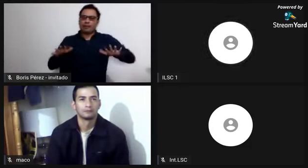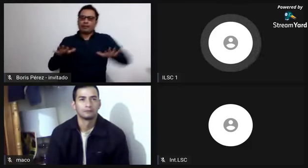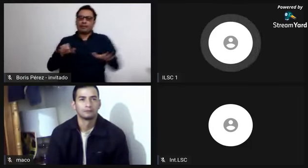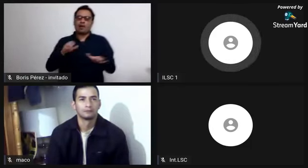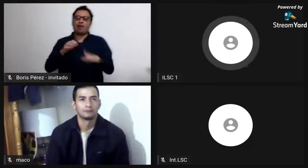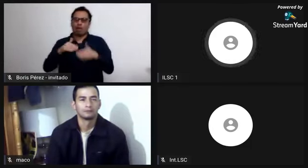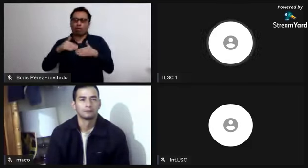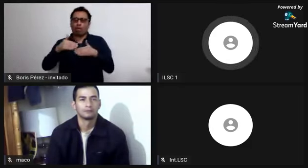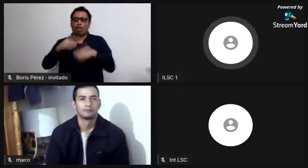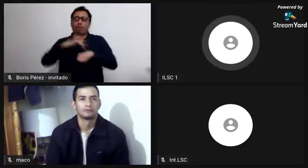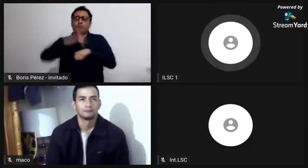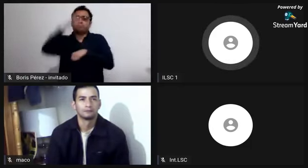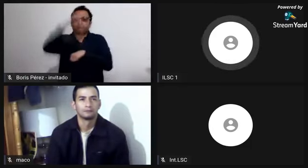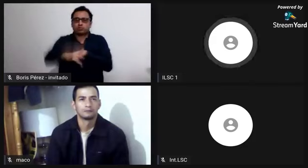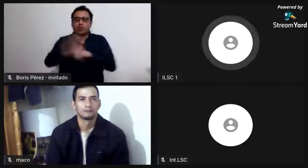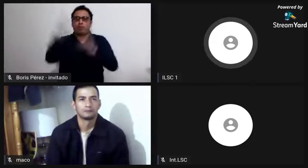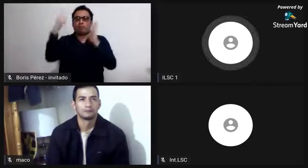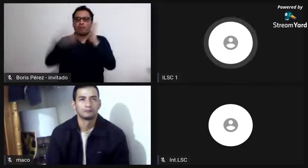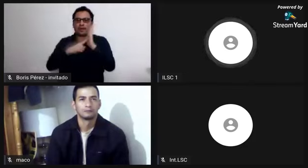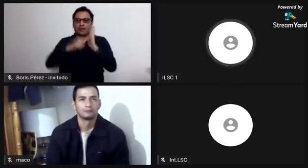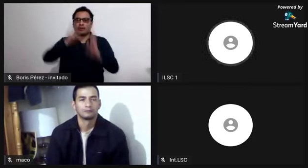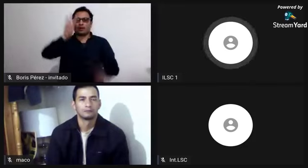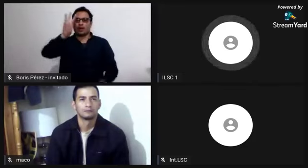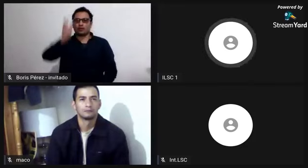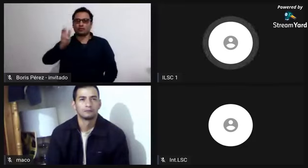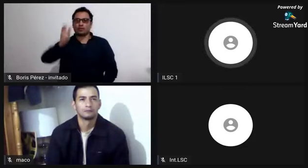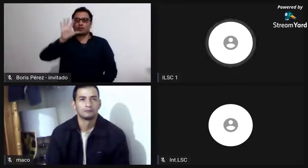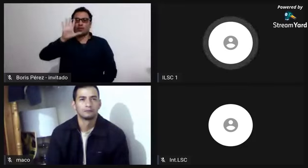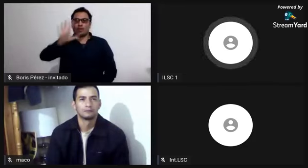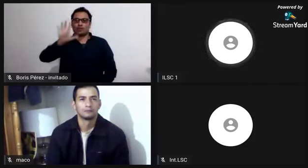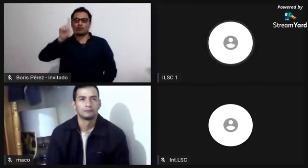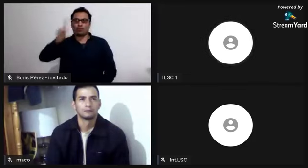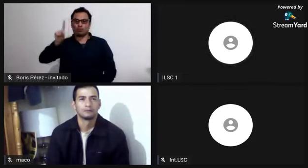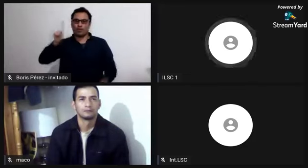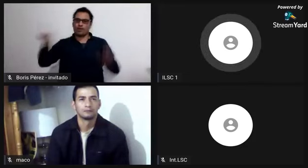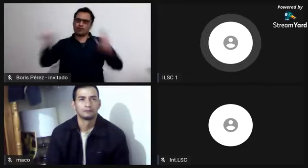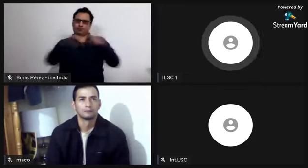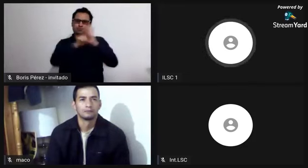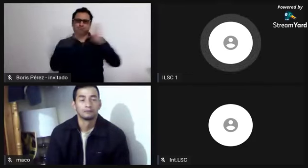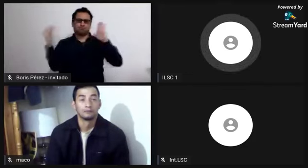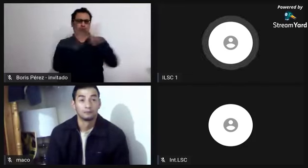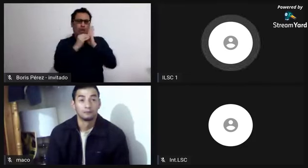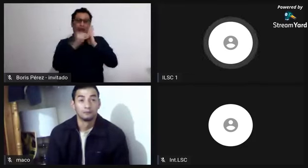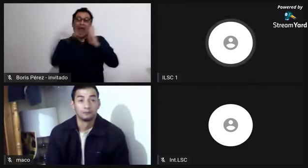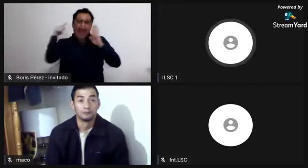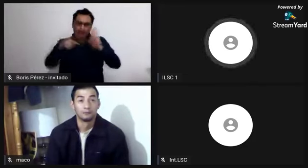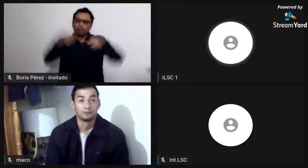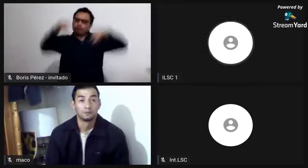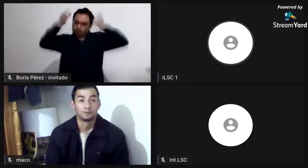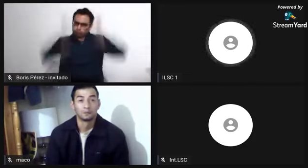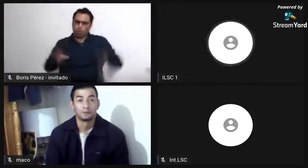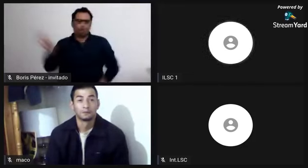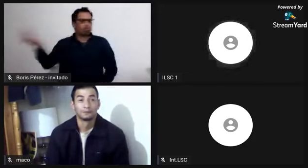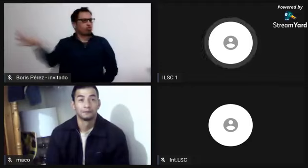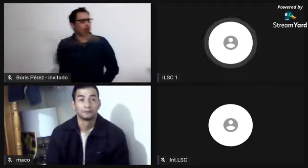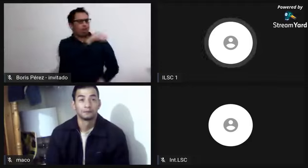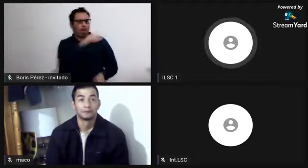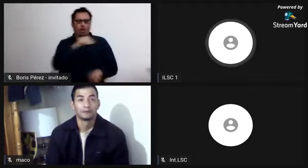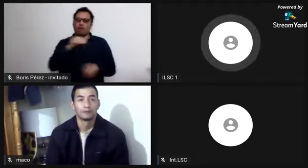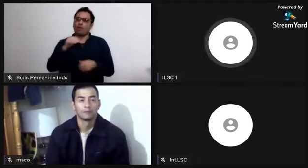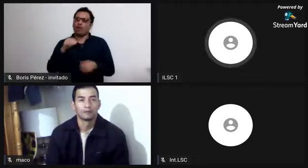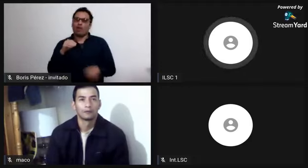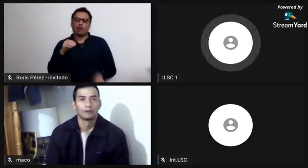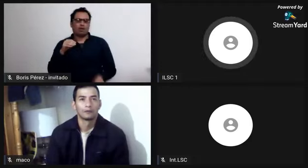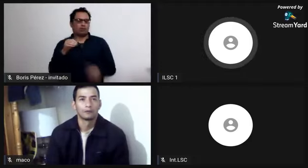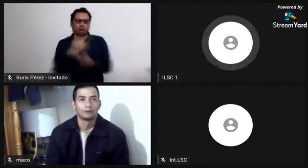ya estaban libertados automáticamente, eran libres. Y solo hasta el año 1851,